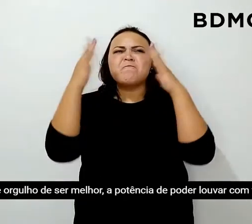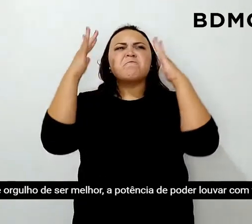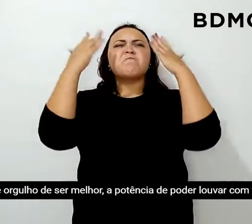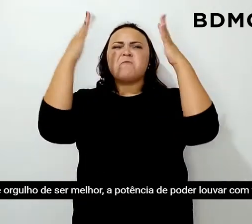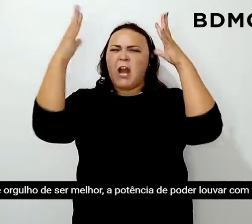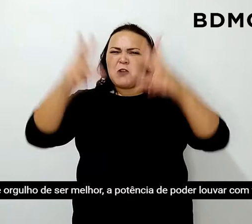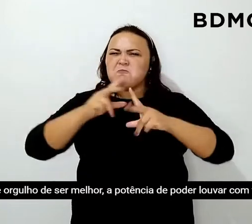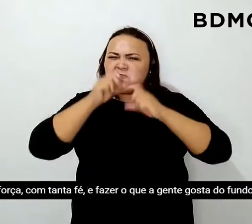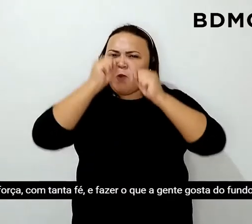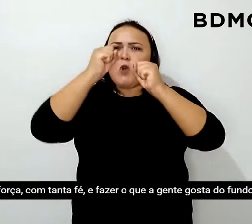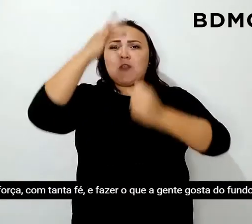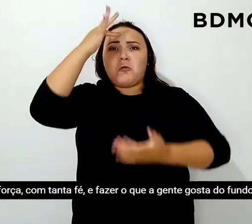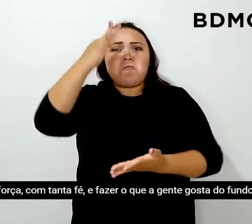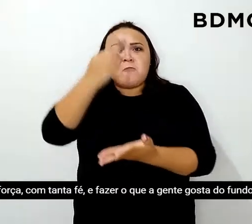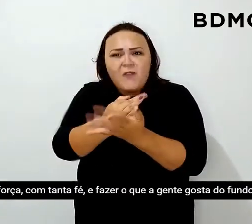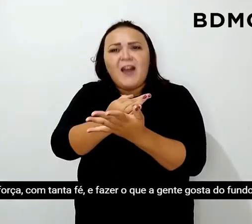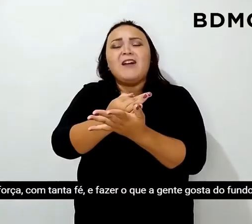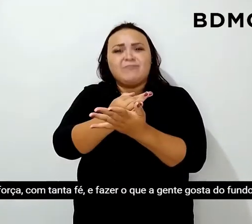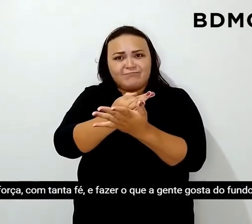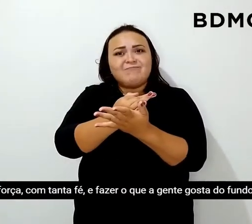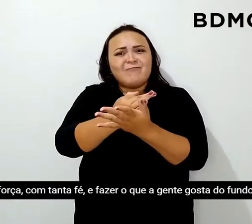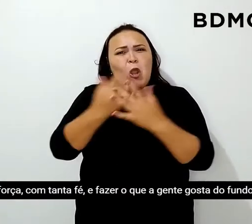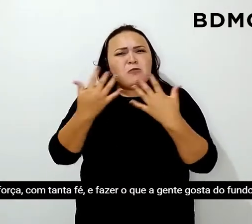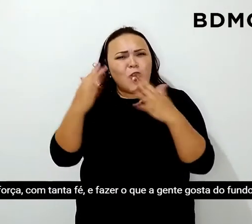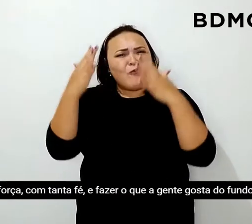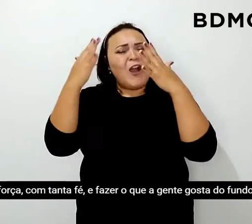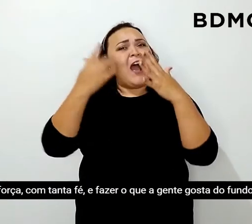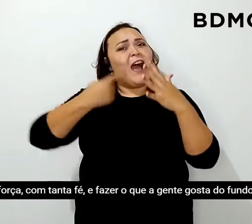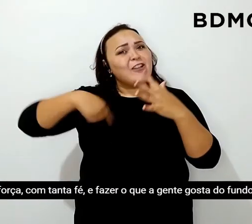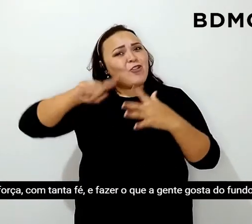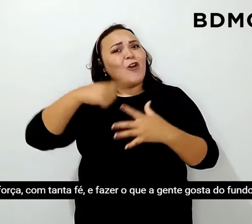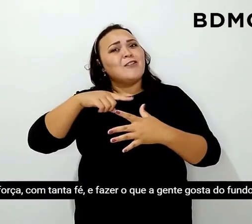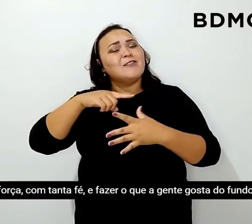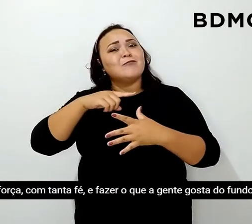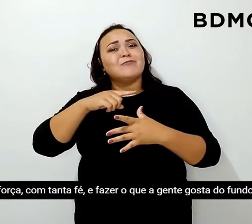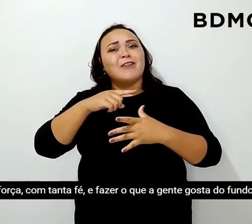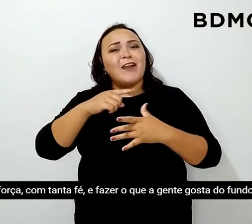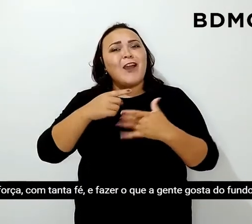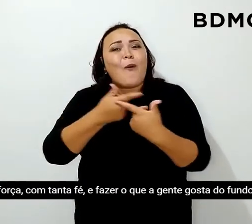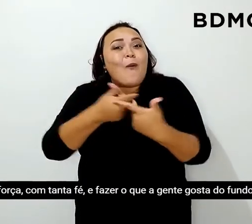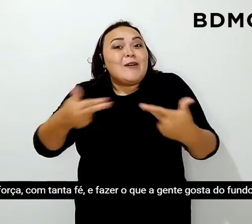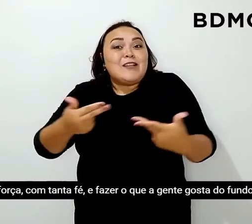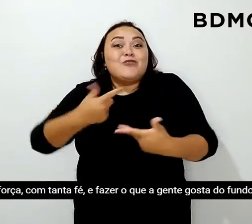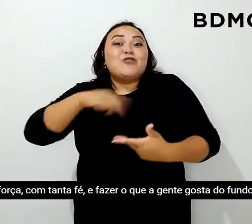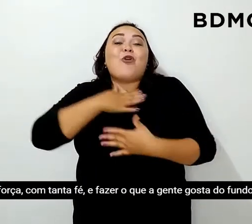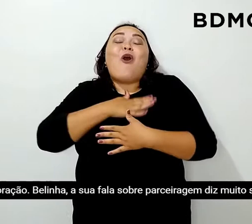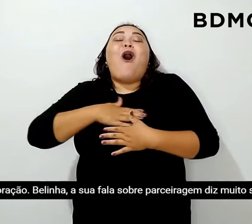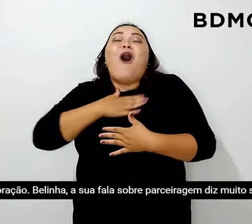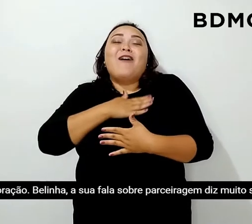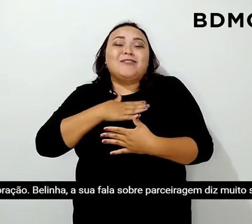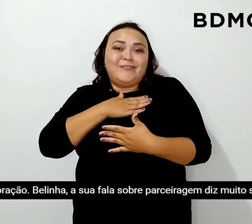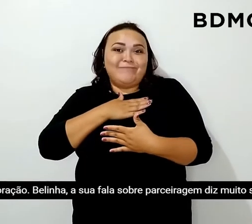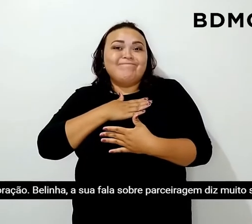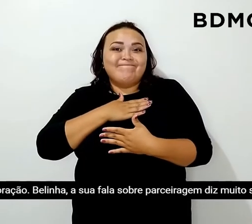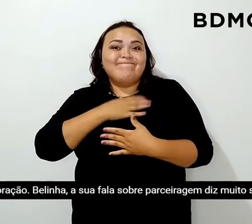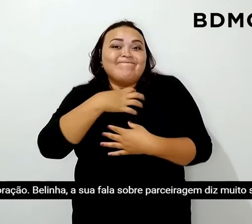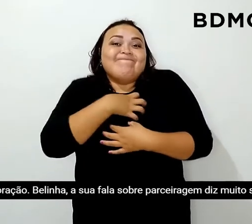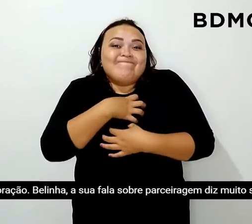louvar com tanta força, com tanta fé e fazer o que a gente gosta do fundo do coração.